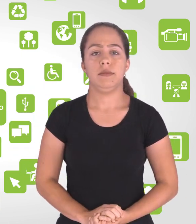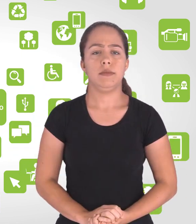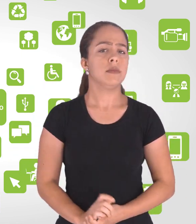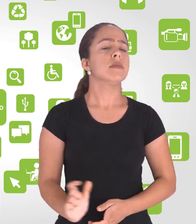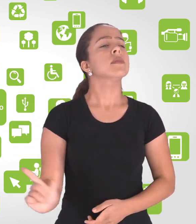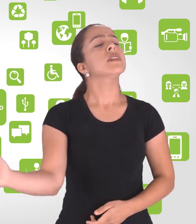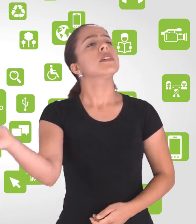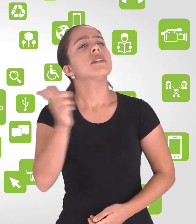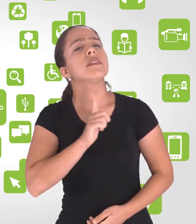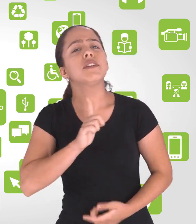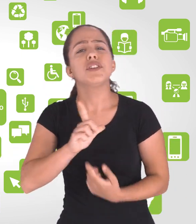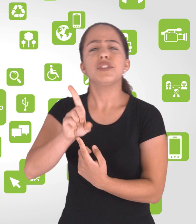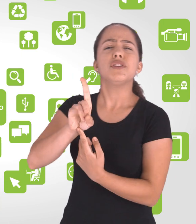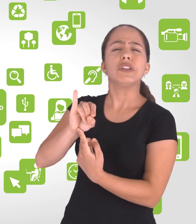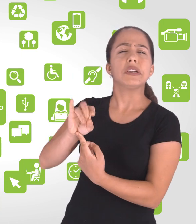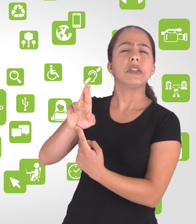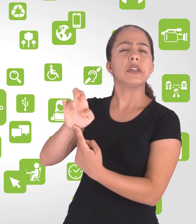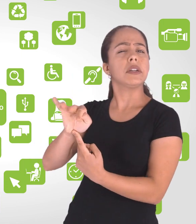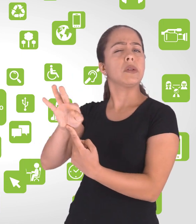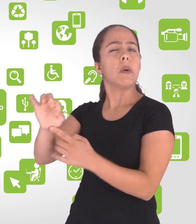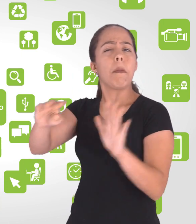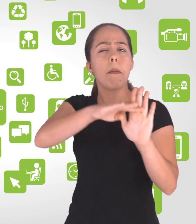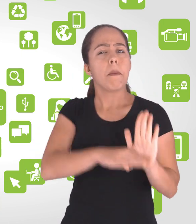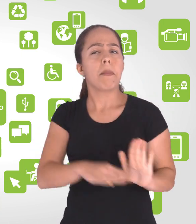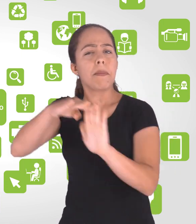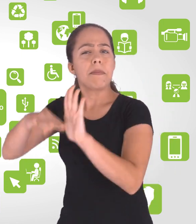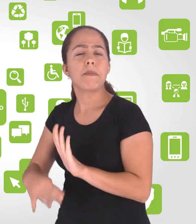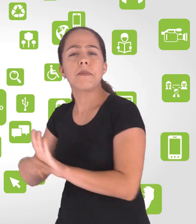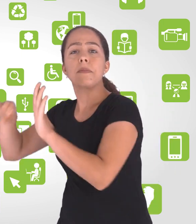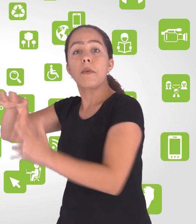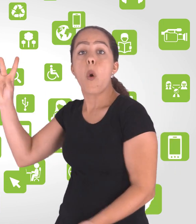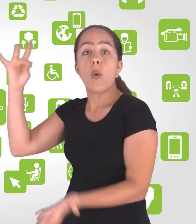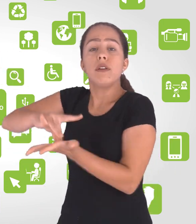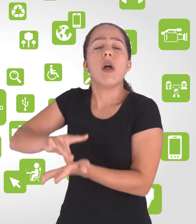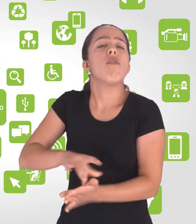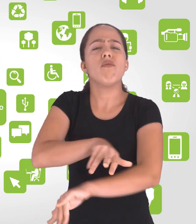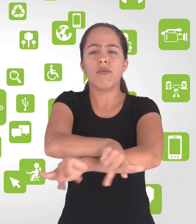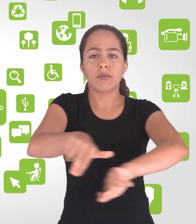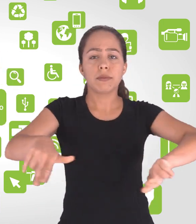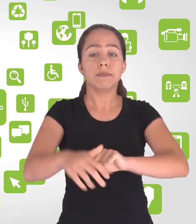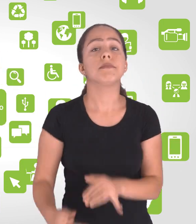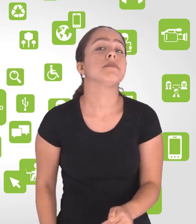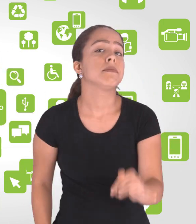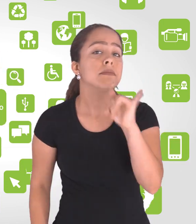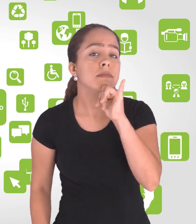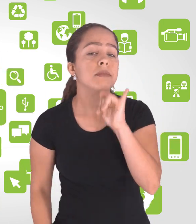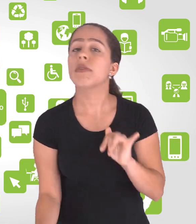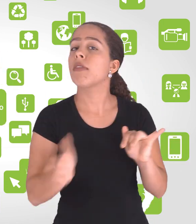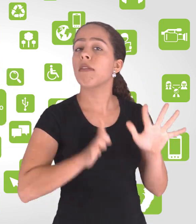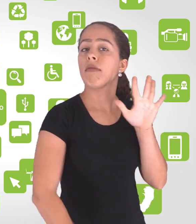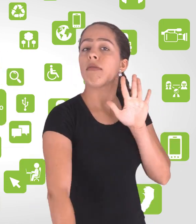seja atendido na sociedade. É o dever ser imposto pelo Estado e dirigido a todos como uma norma geral.